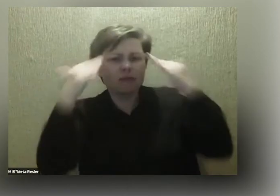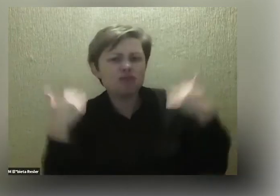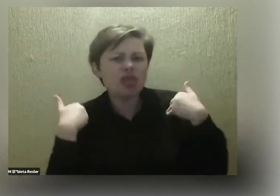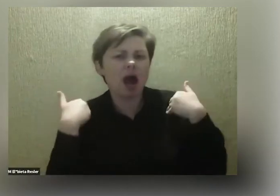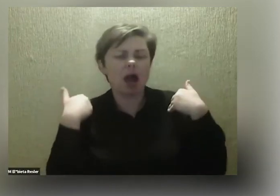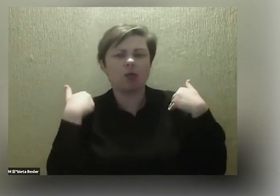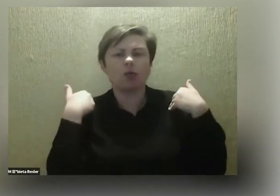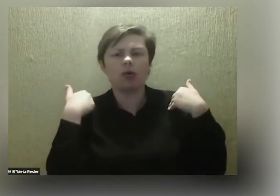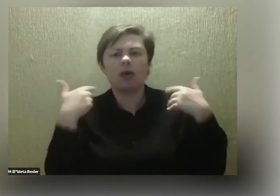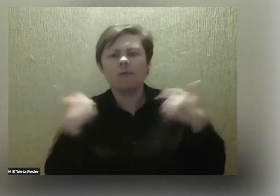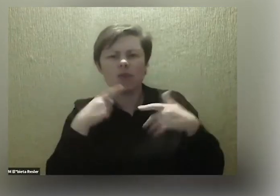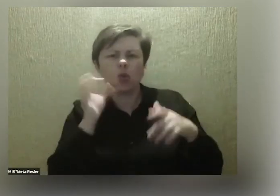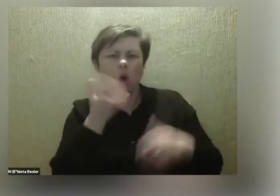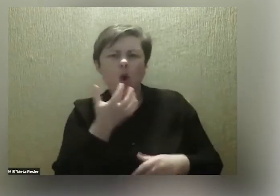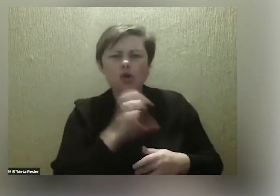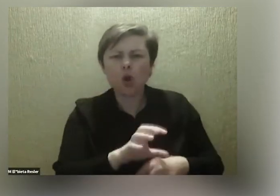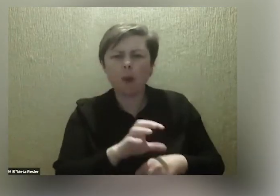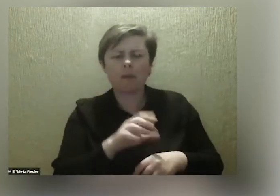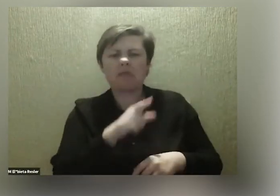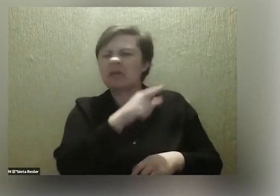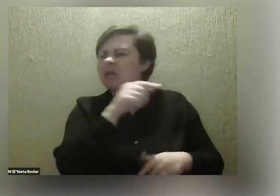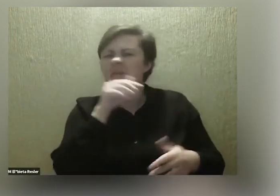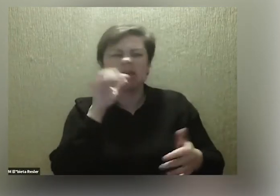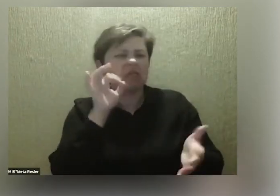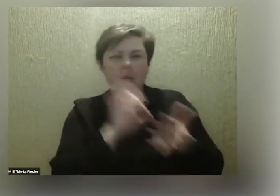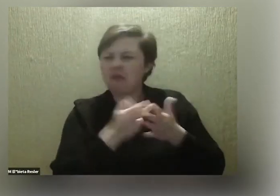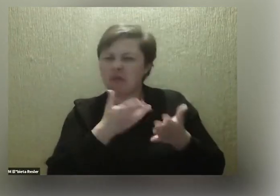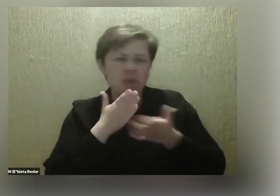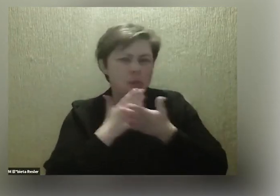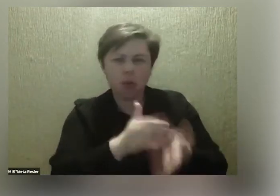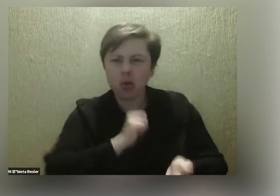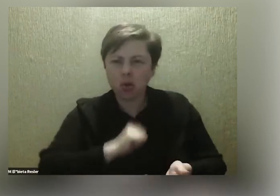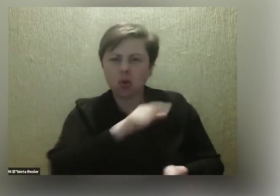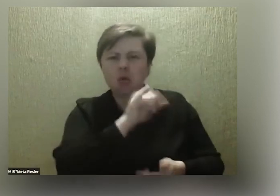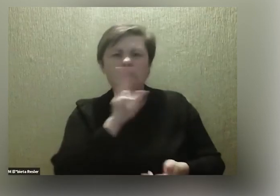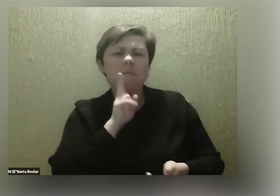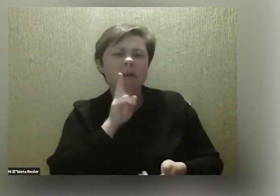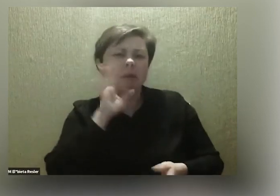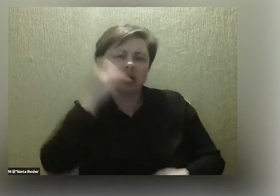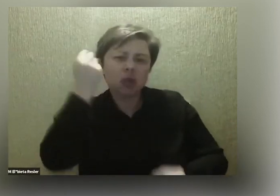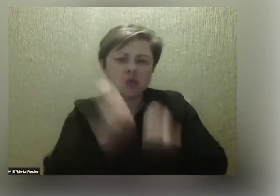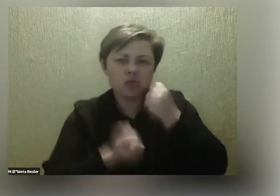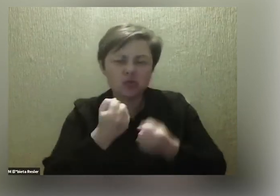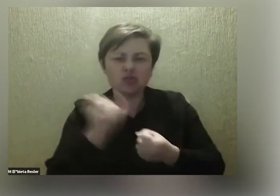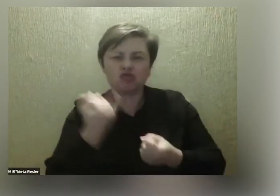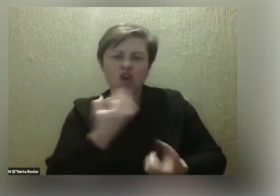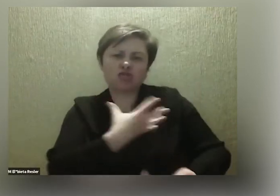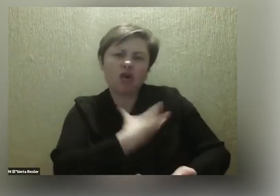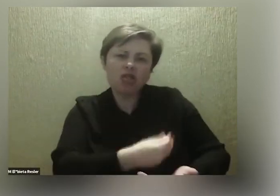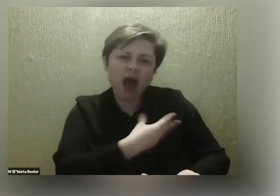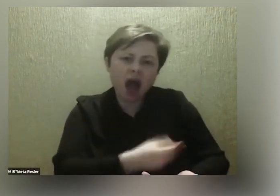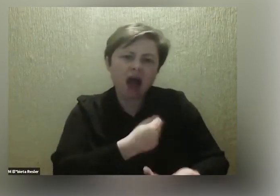że były komentarze o tym, że sobie nie poradzisz, że jako mama będzie ci trudno nakarmić swoje dziecko.